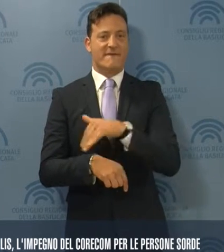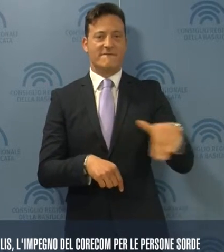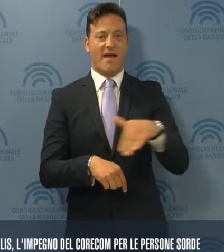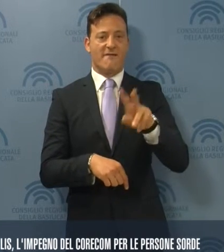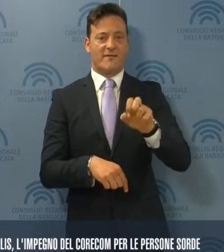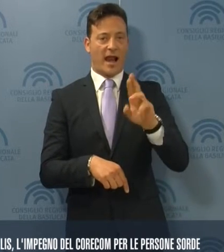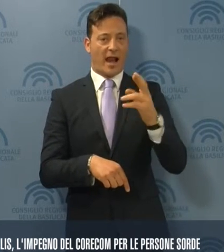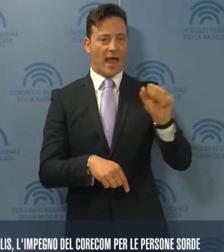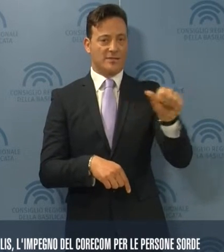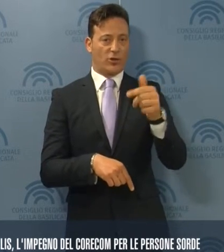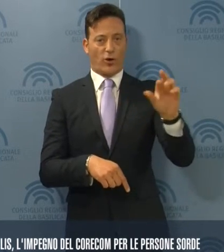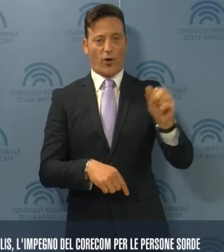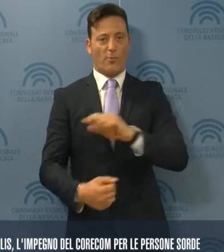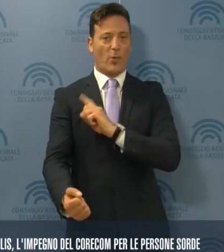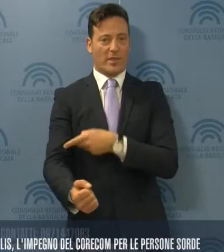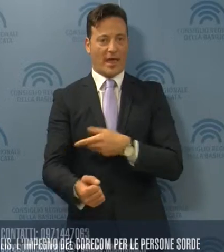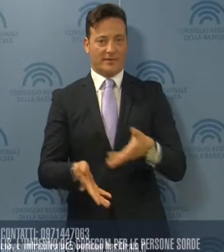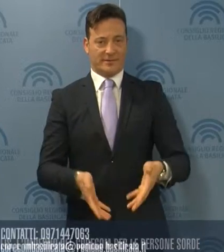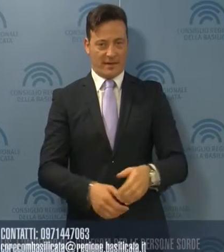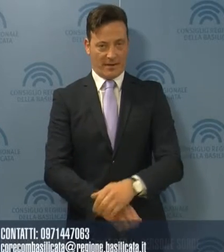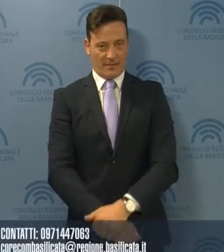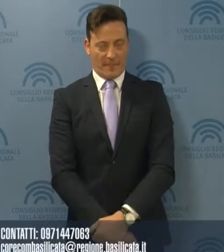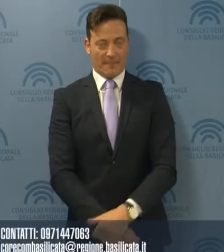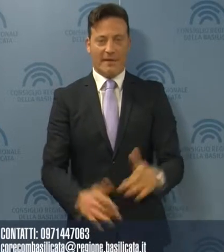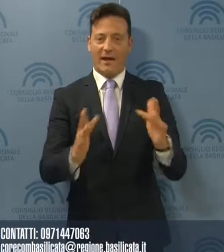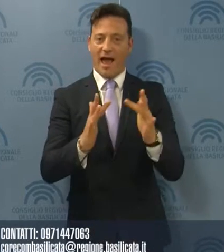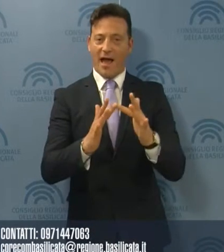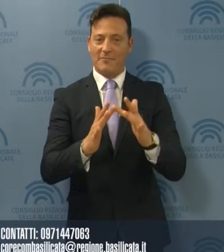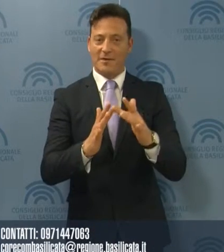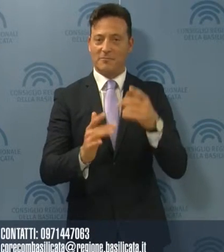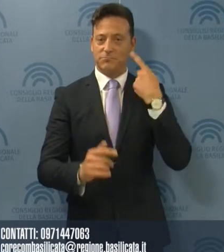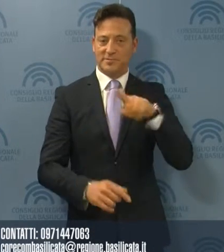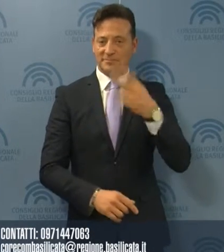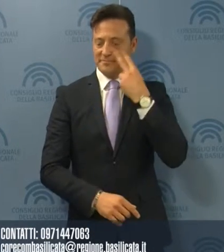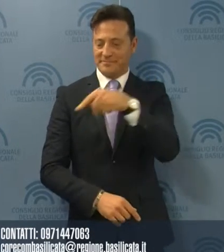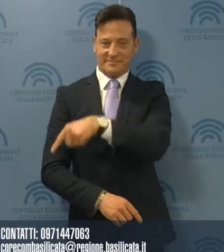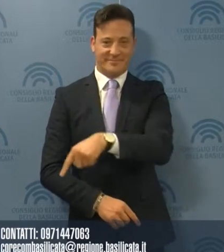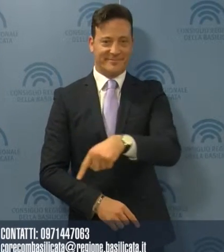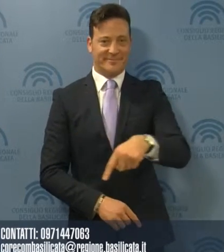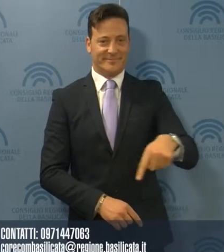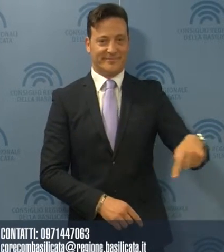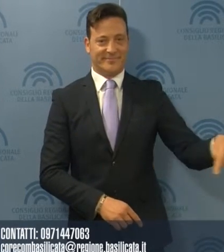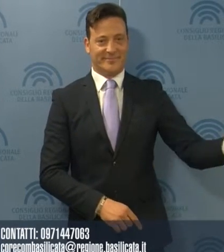Verrastro a Potenza. I recapiti sono quelli che vedete in sovraimpressione.